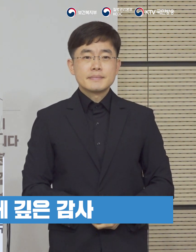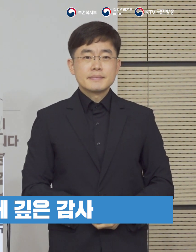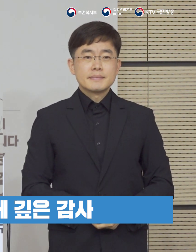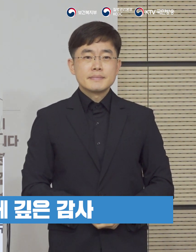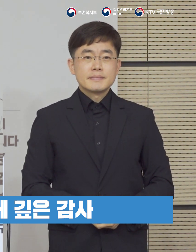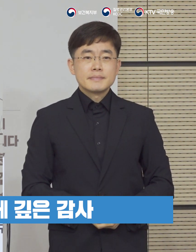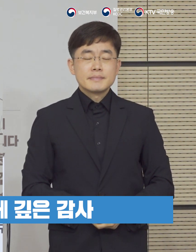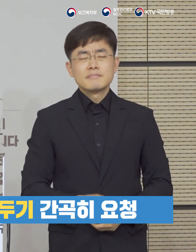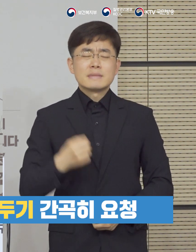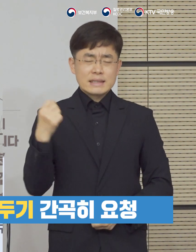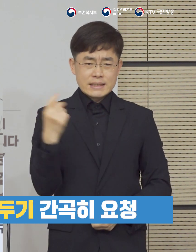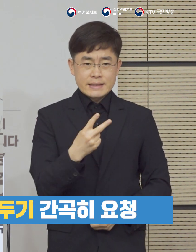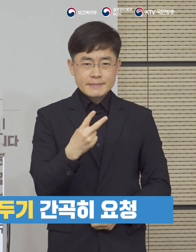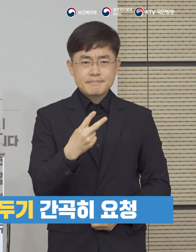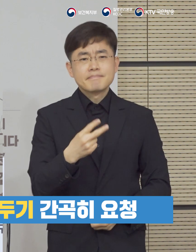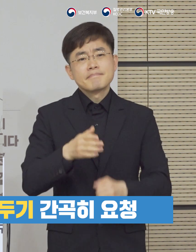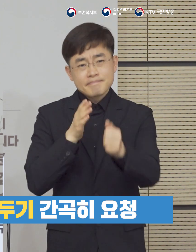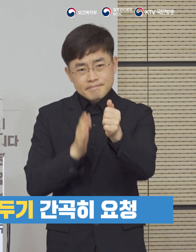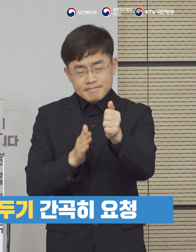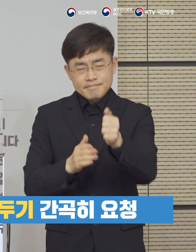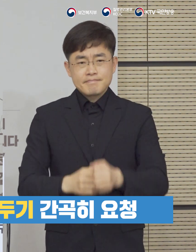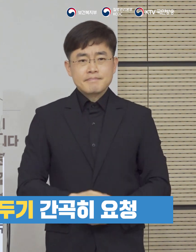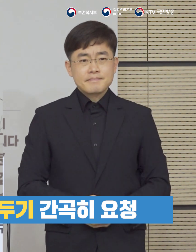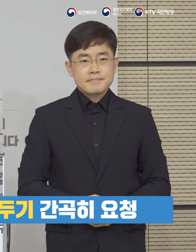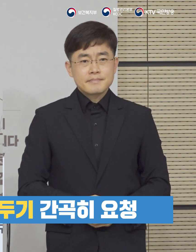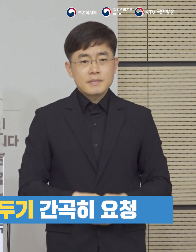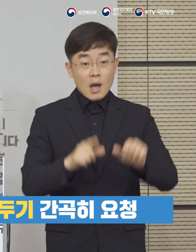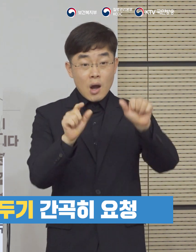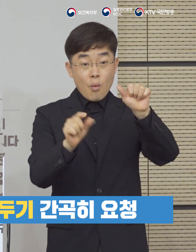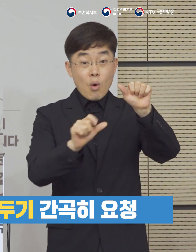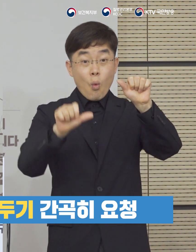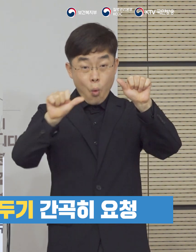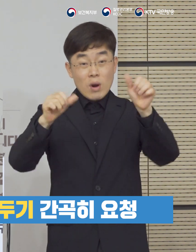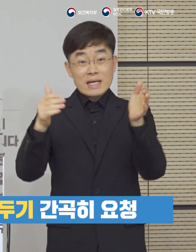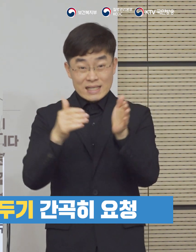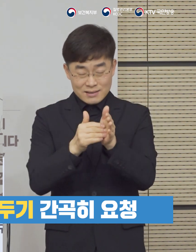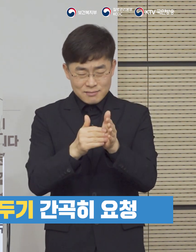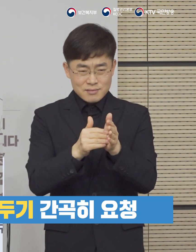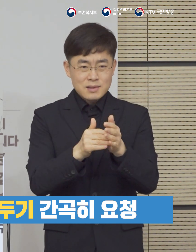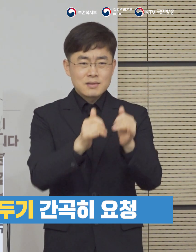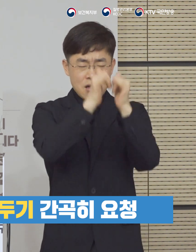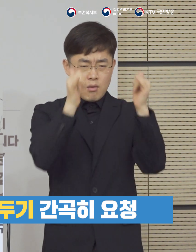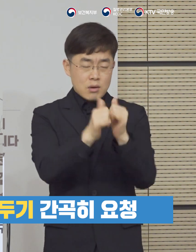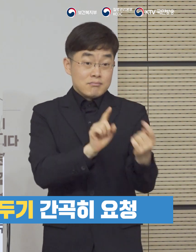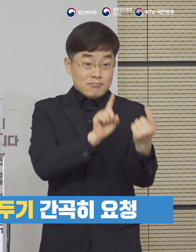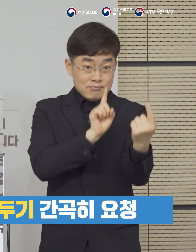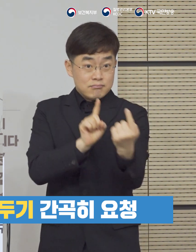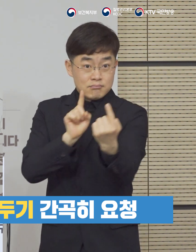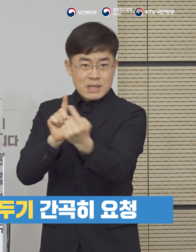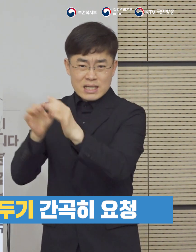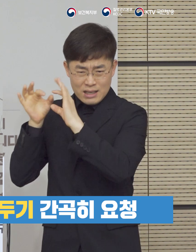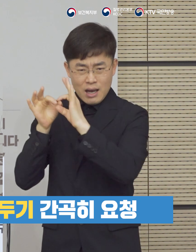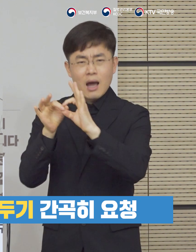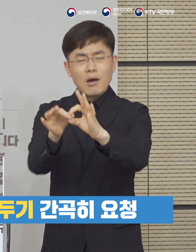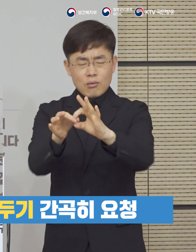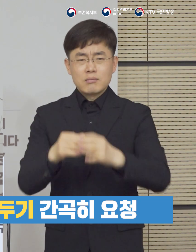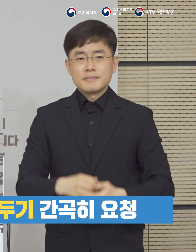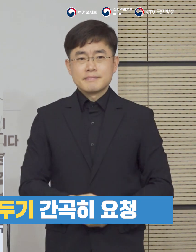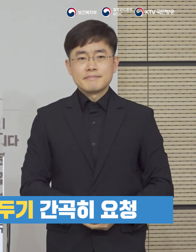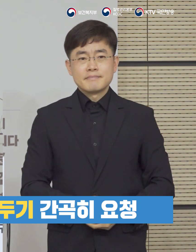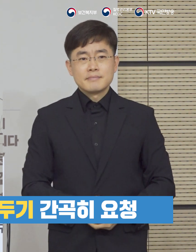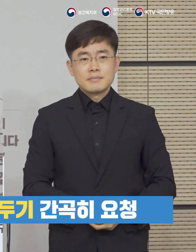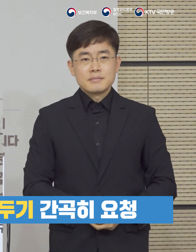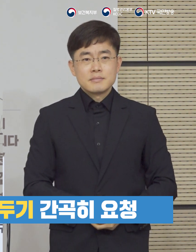말씀을 드립니다. 거듭 당부드리지만 5월 5일까지는 사회적 거리두기가 실시되고 있습니다.